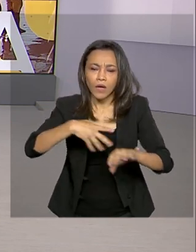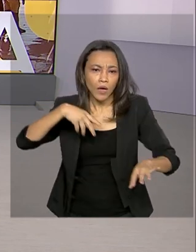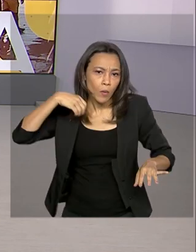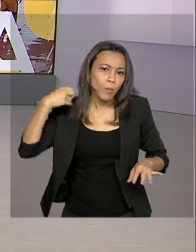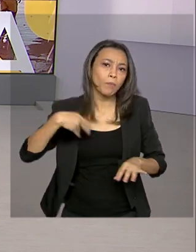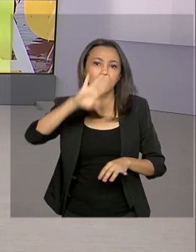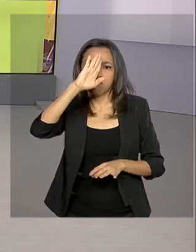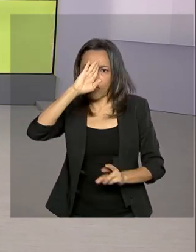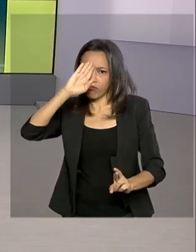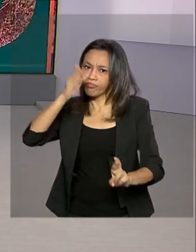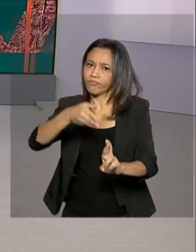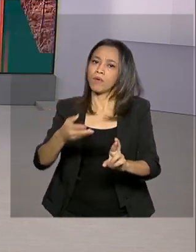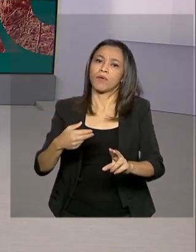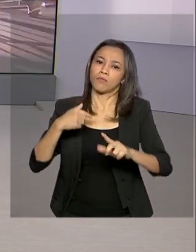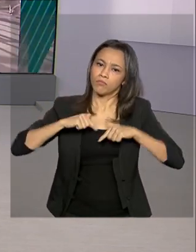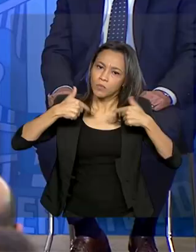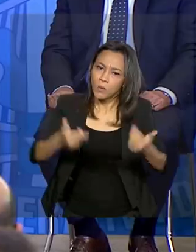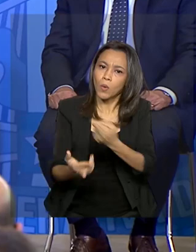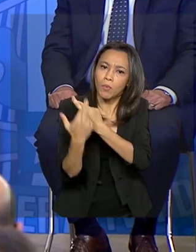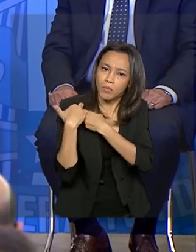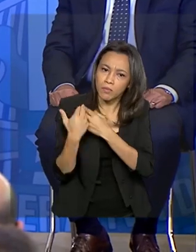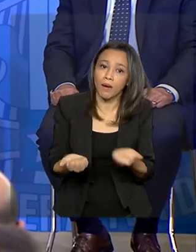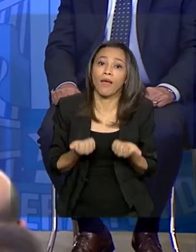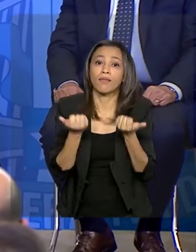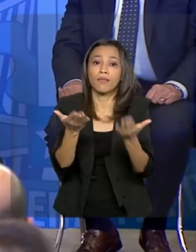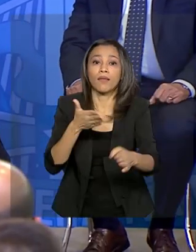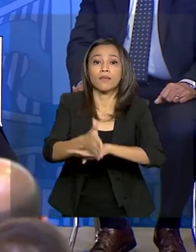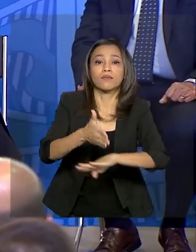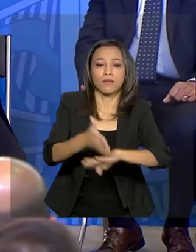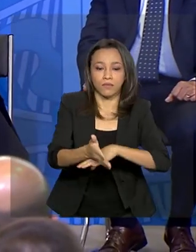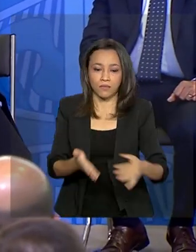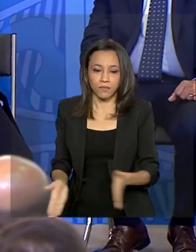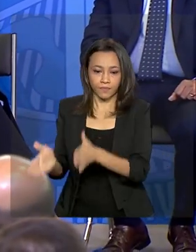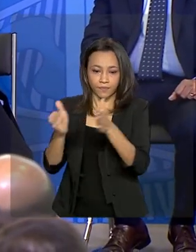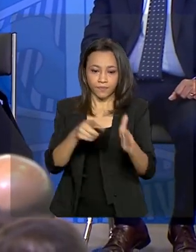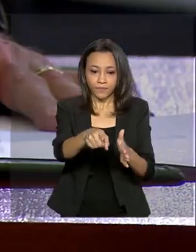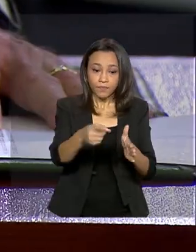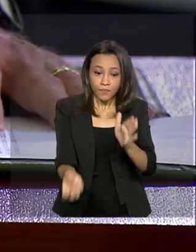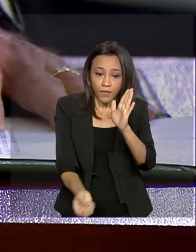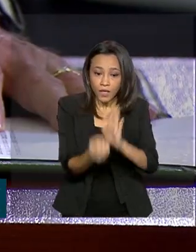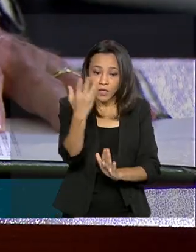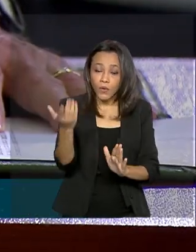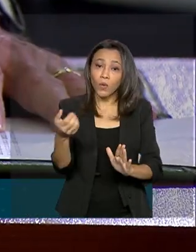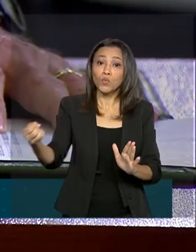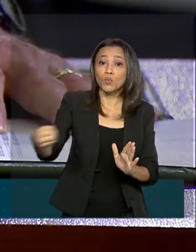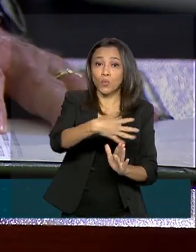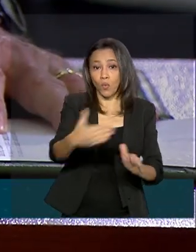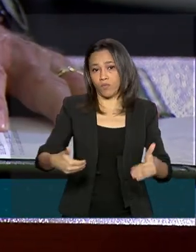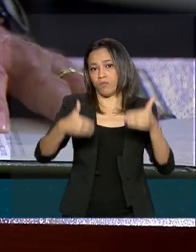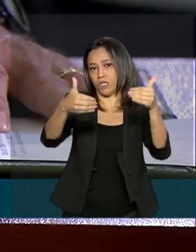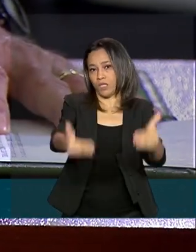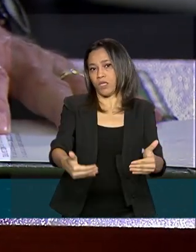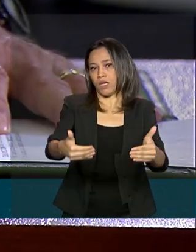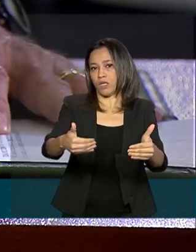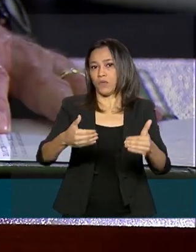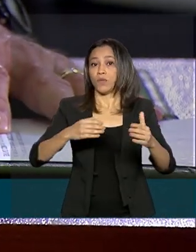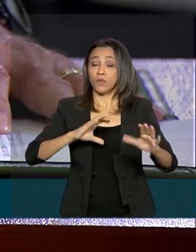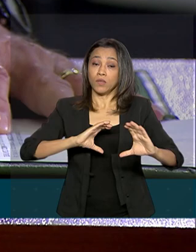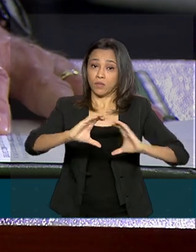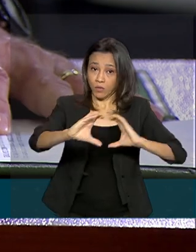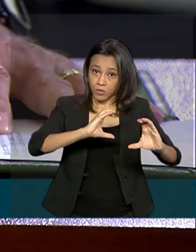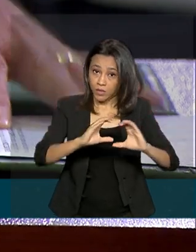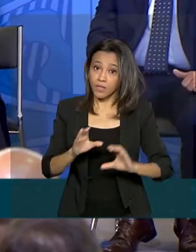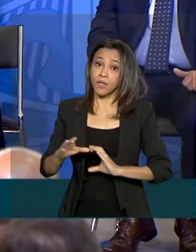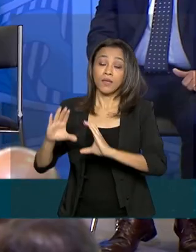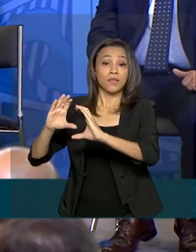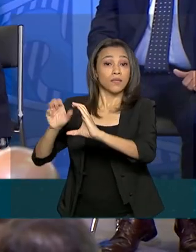informação a cada cidadão brasileiro. Com a recriação do Ministério das Comunicações, ciência, tecnologia